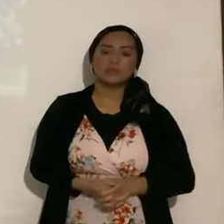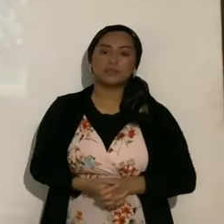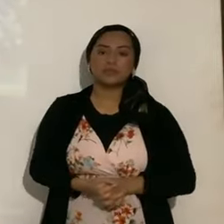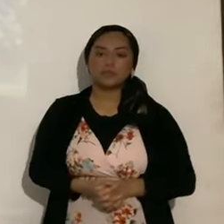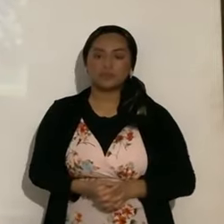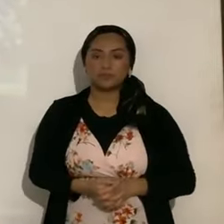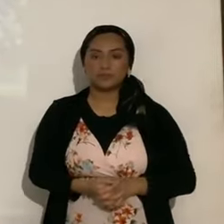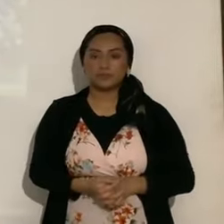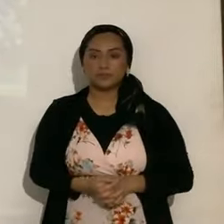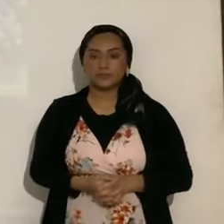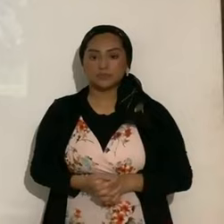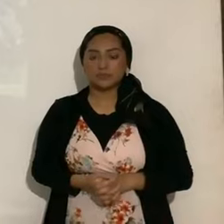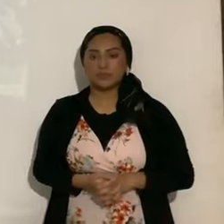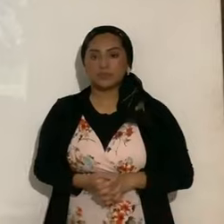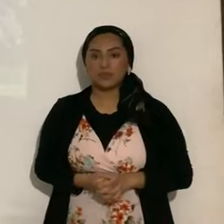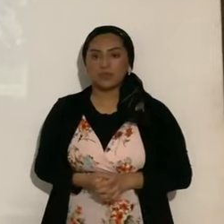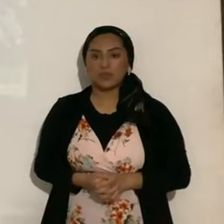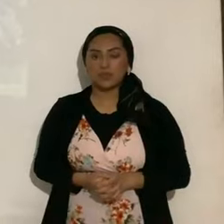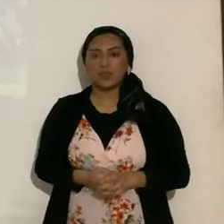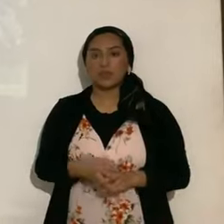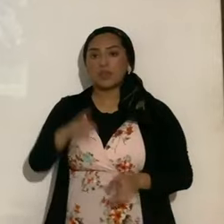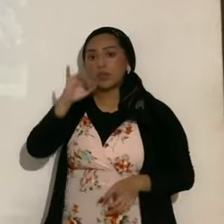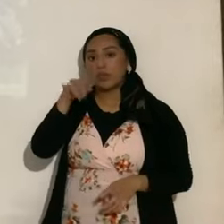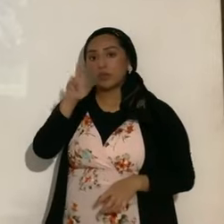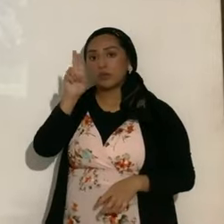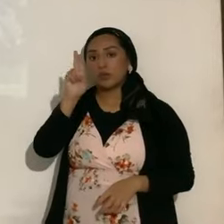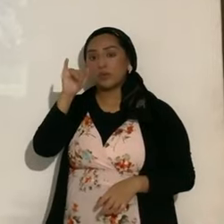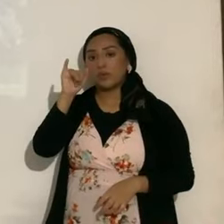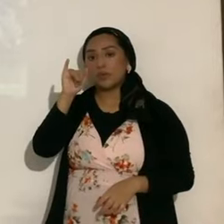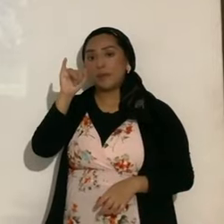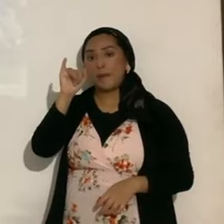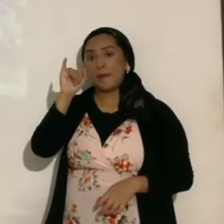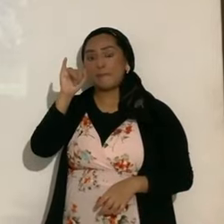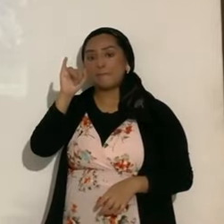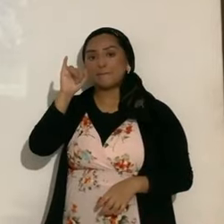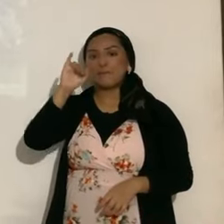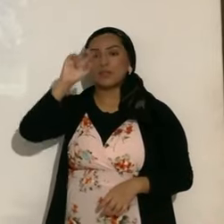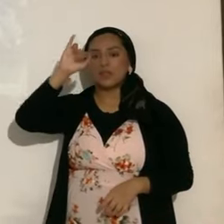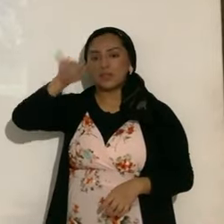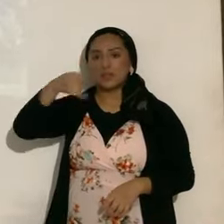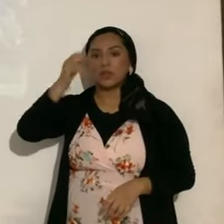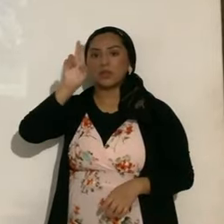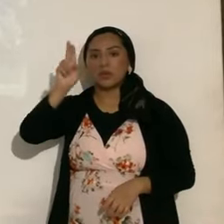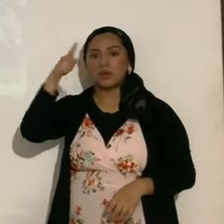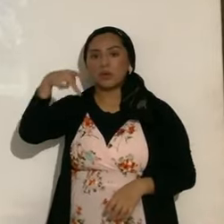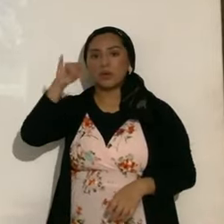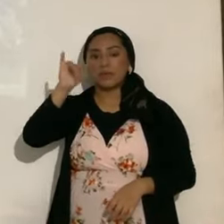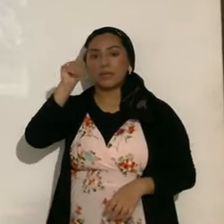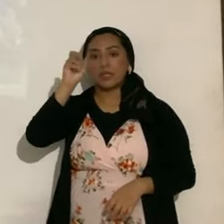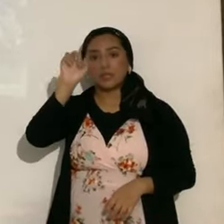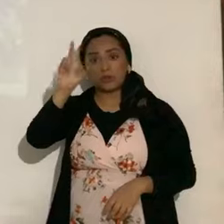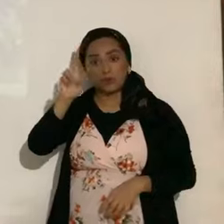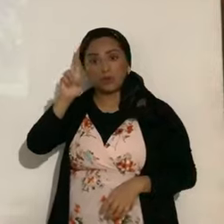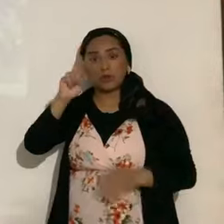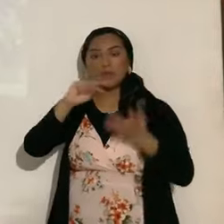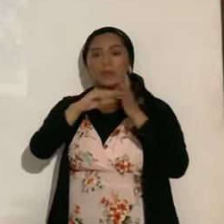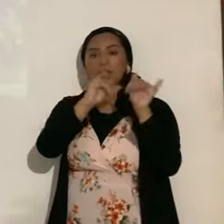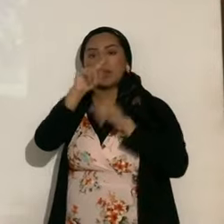repitiendo, su equivalente en griego, Zeus, Deus, y Jesús. De ahí sale ese nombre.